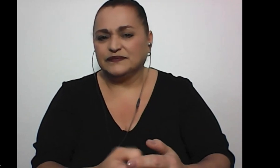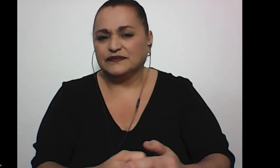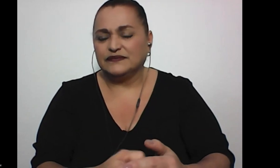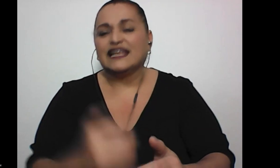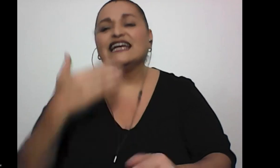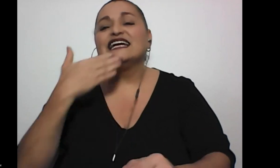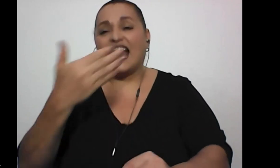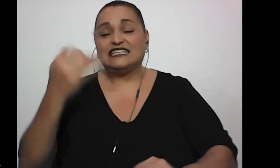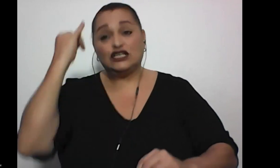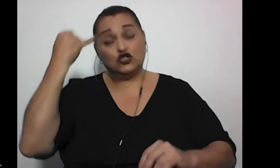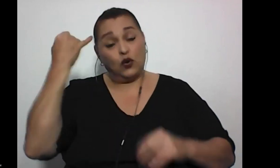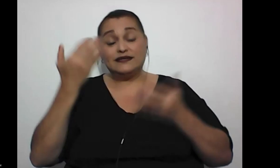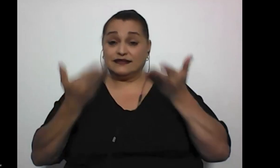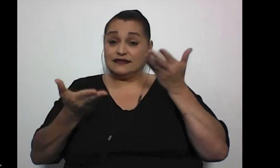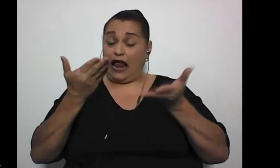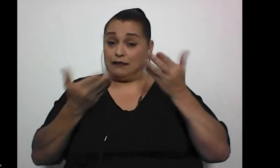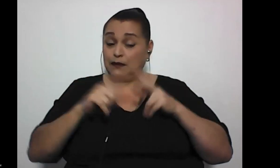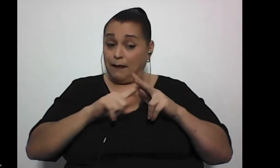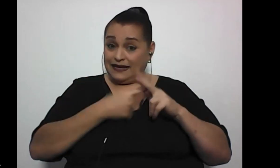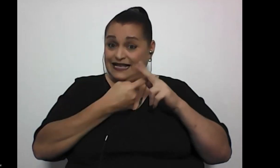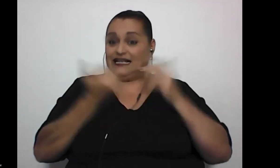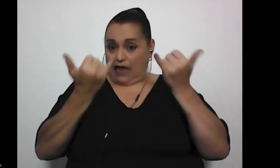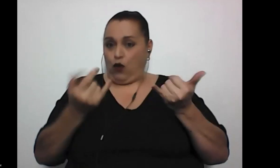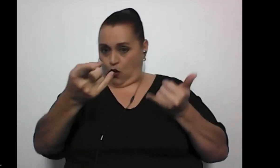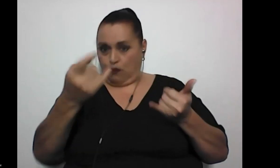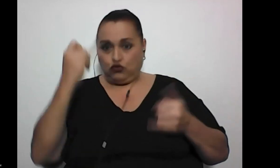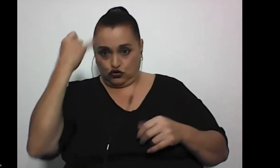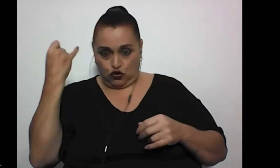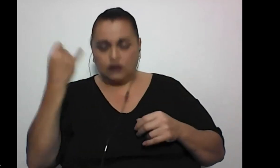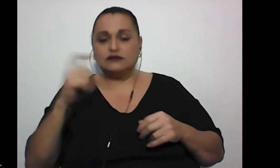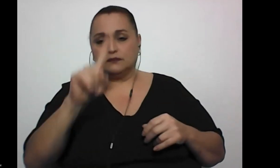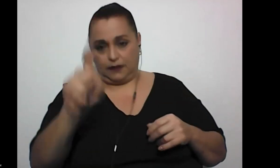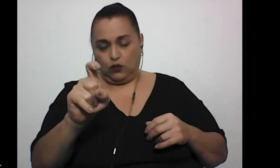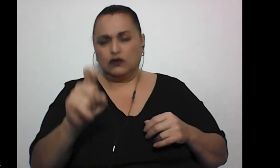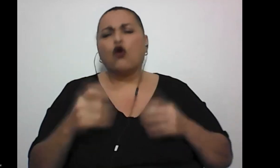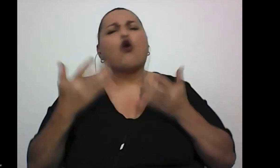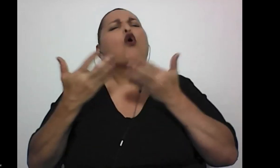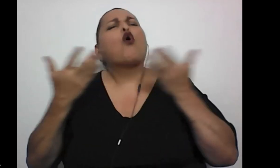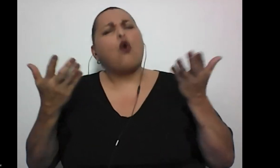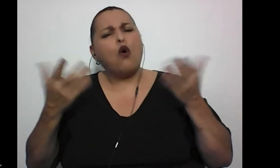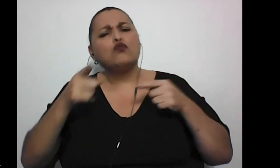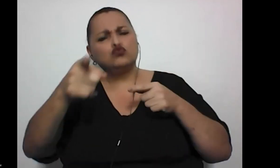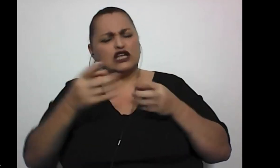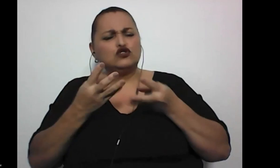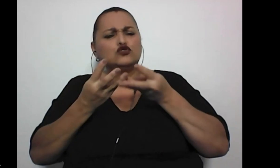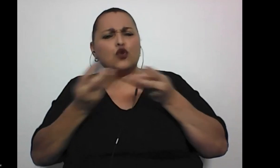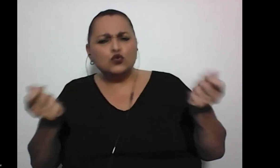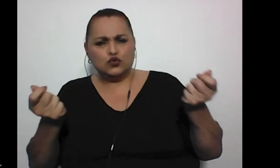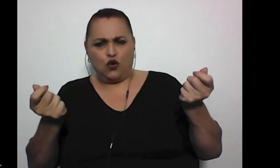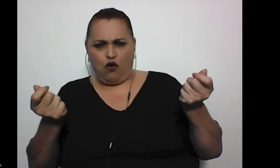Gracias, Joyce. Tal vez para, para empezar ahora con Joyce, ¿cómo, Joyce, has resuelto esas,